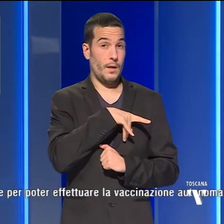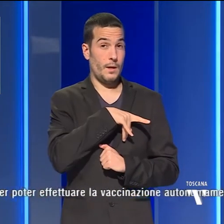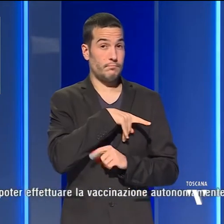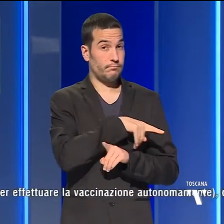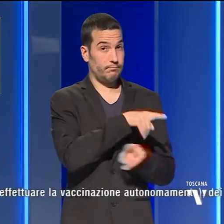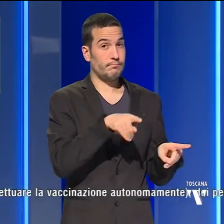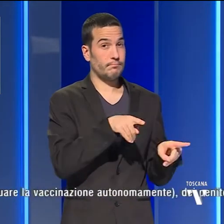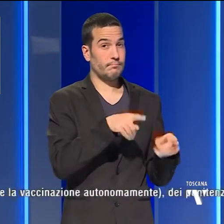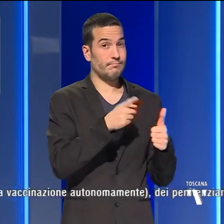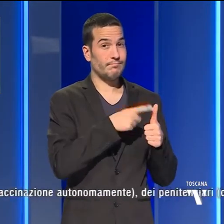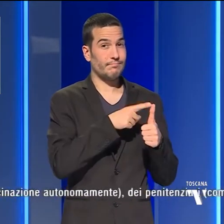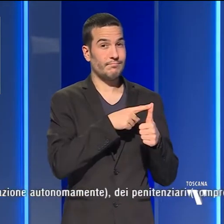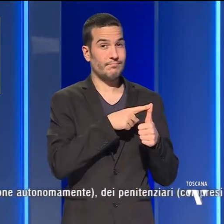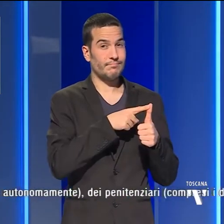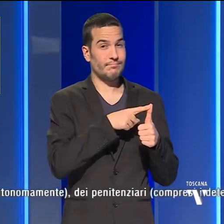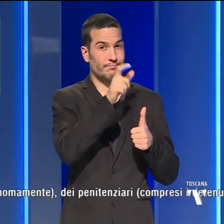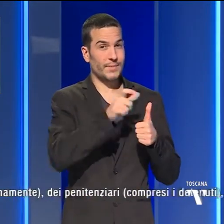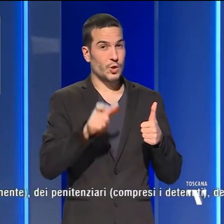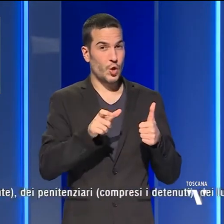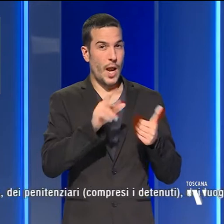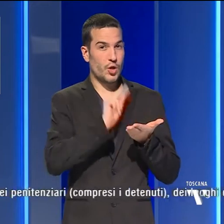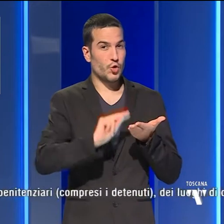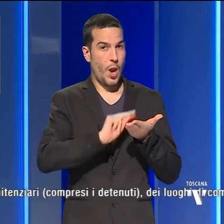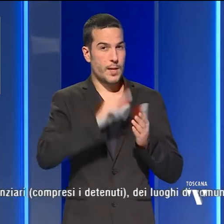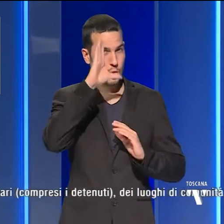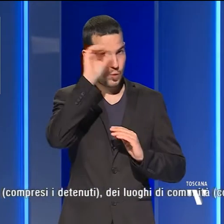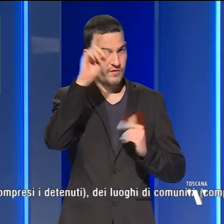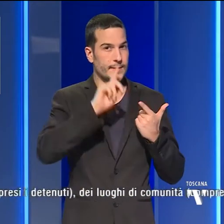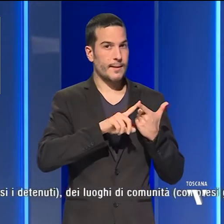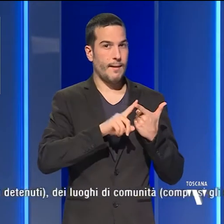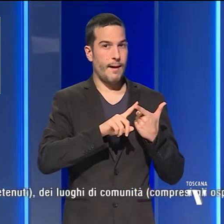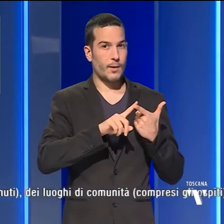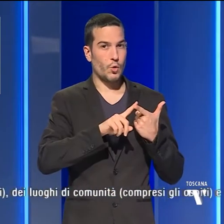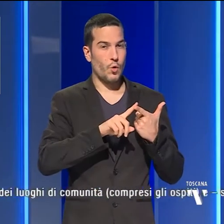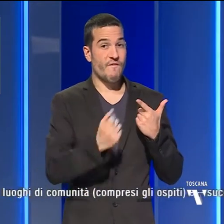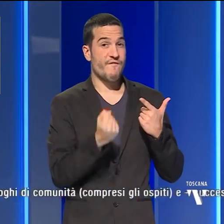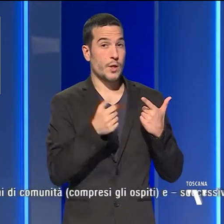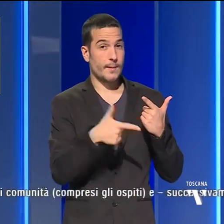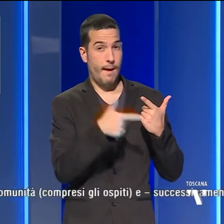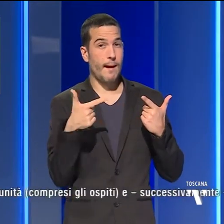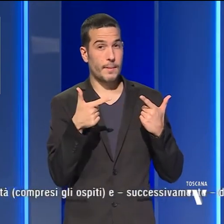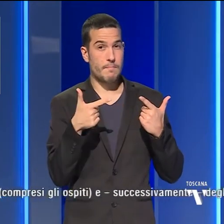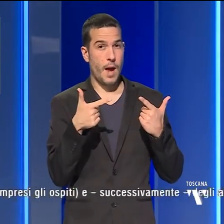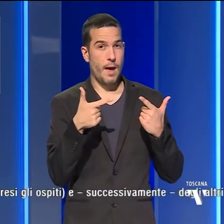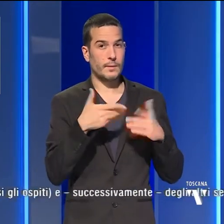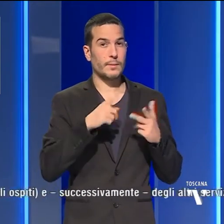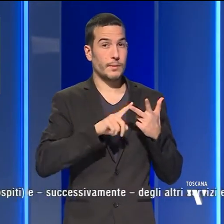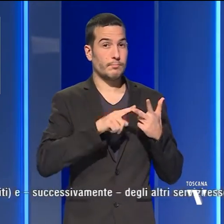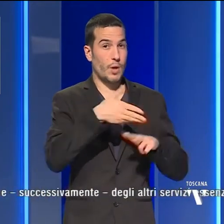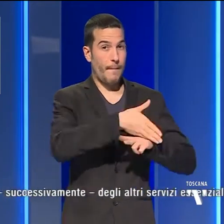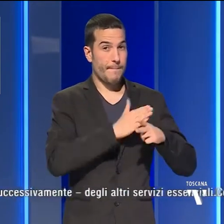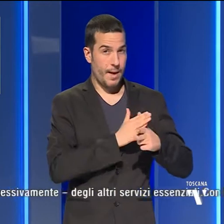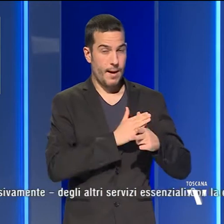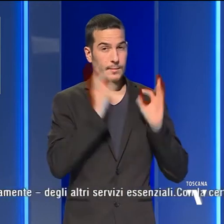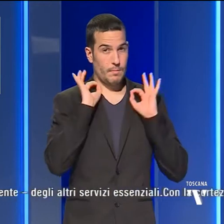Si tratta del personale scolastico e universitario delle forze armate, una parte delle forze